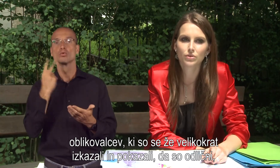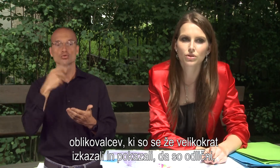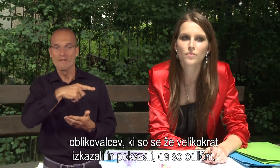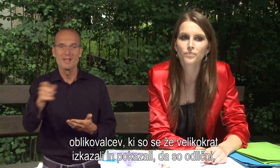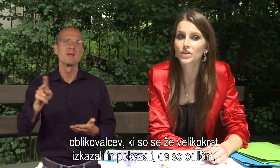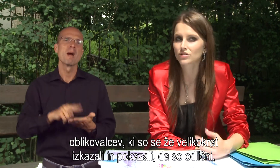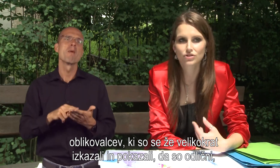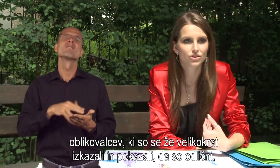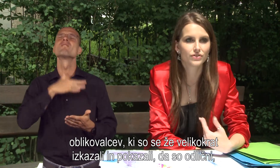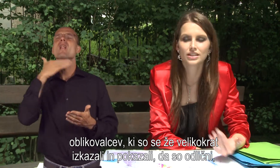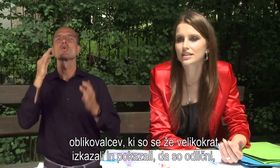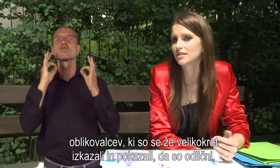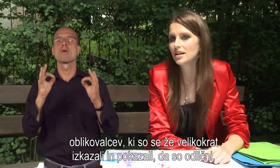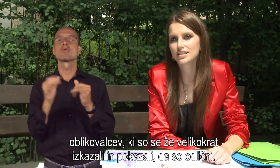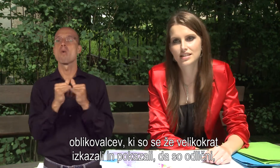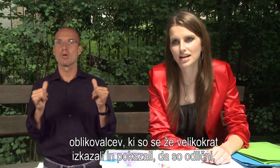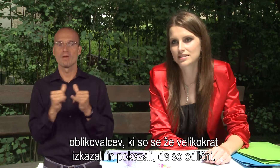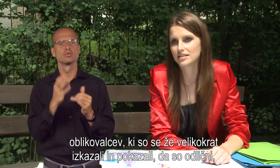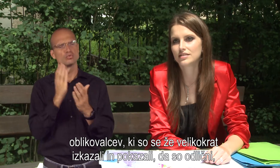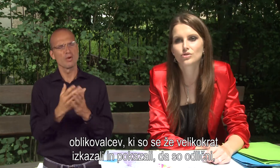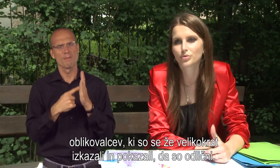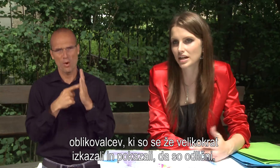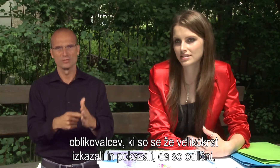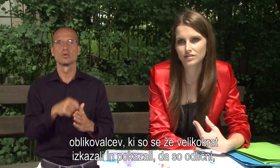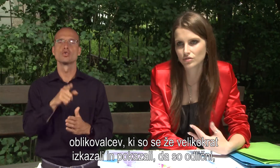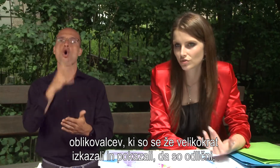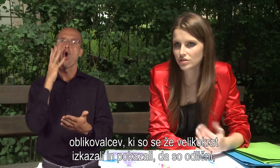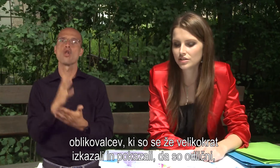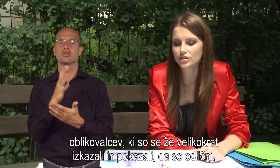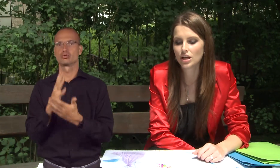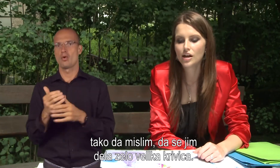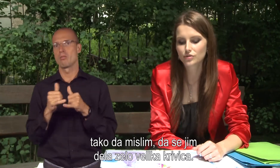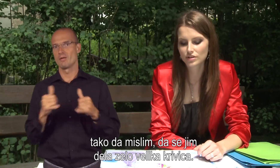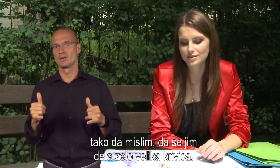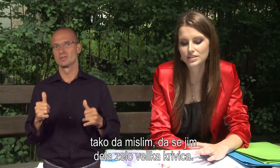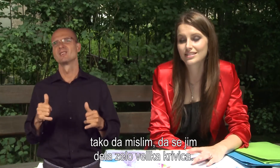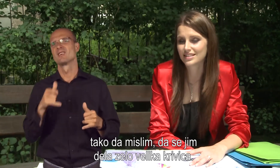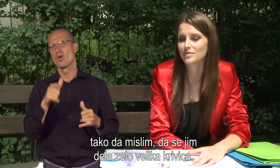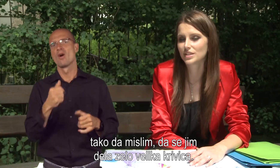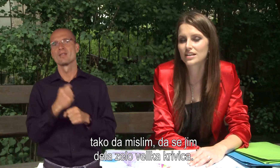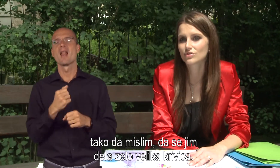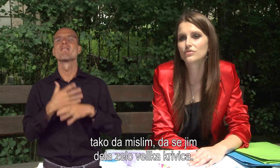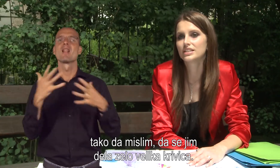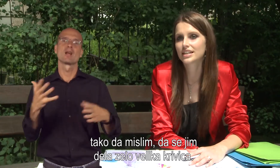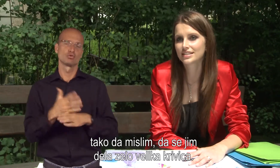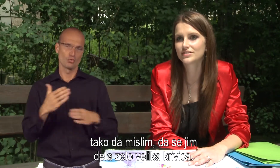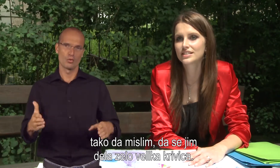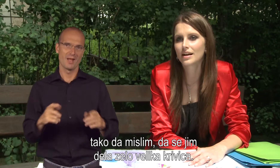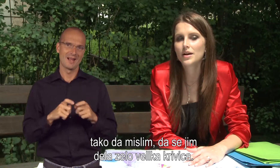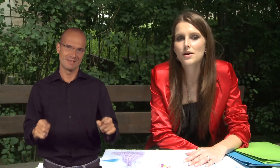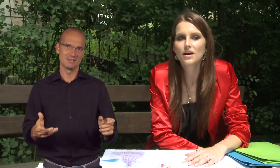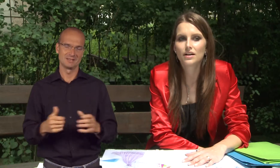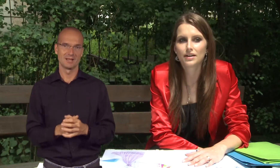oblikovalcev, ki so se že velikrat izkazali in so pokazali, da so odlični. Tako da jaz mislim, da se jim dela zelo velika